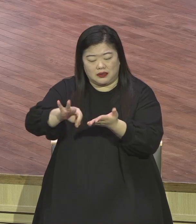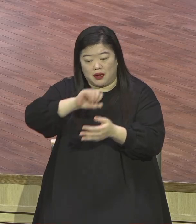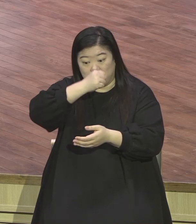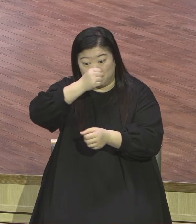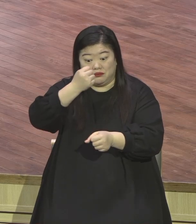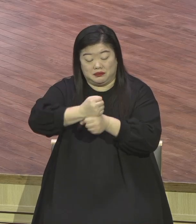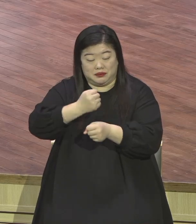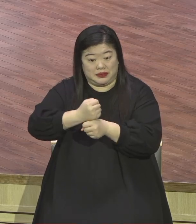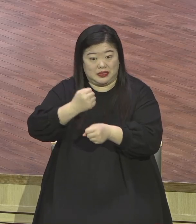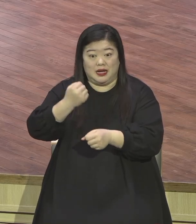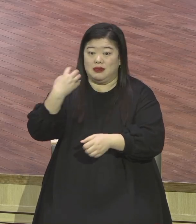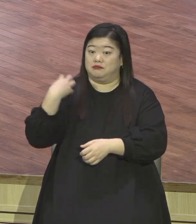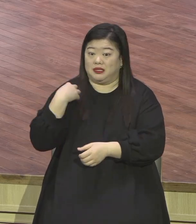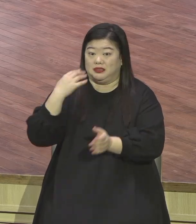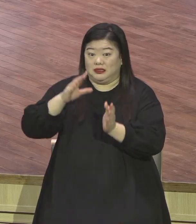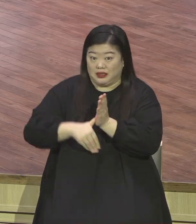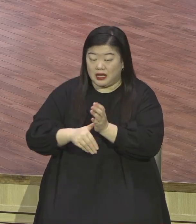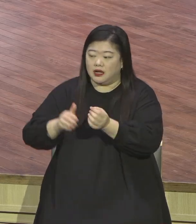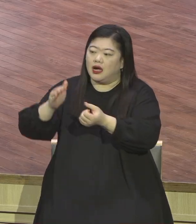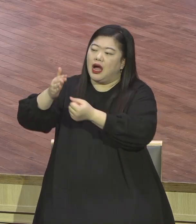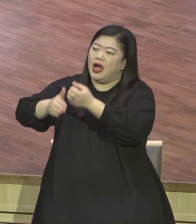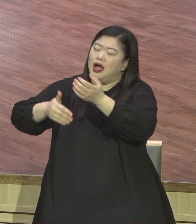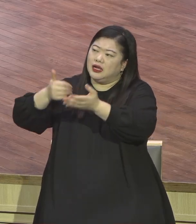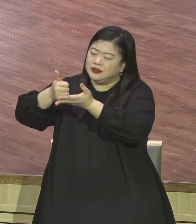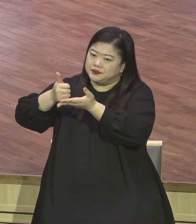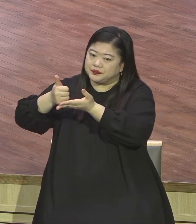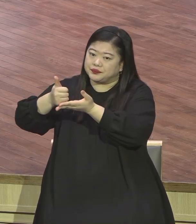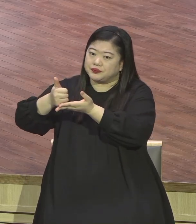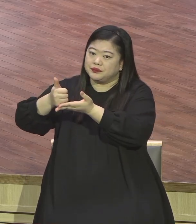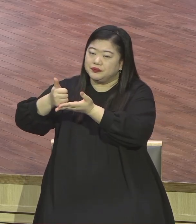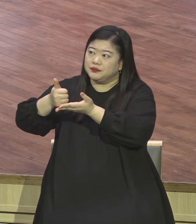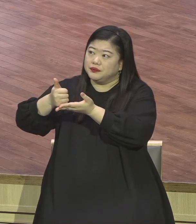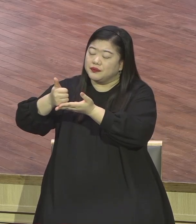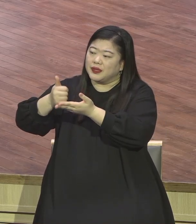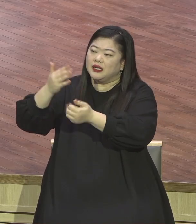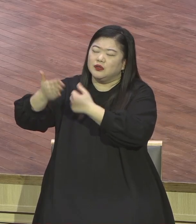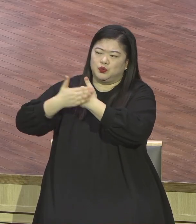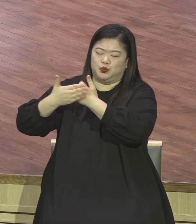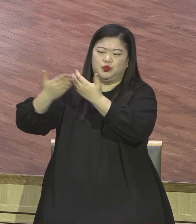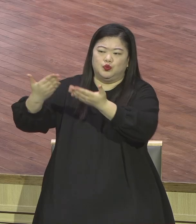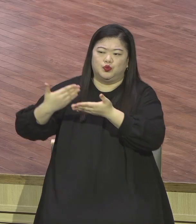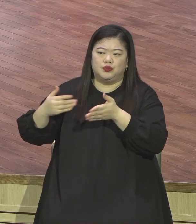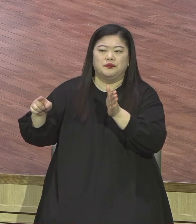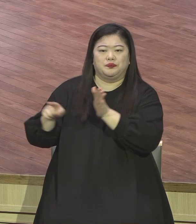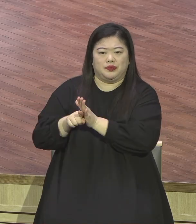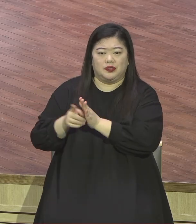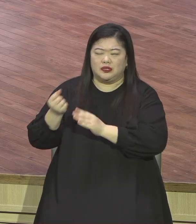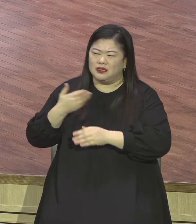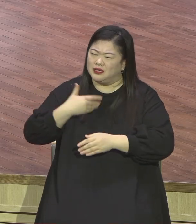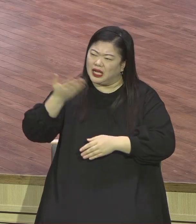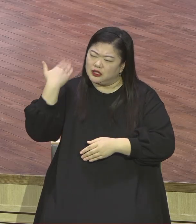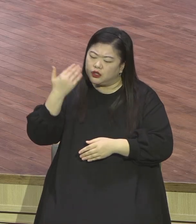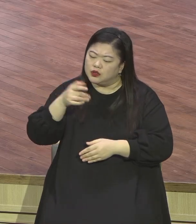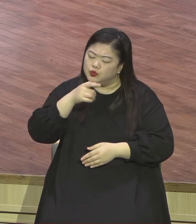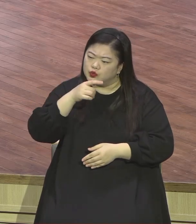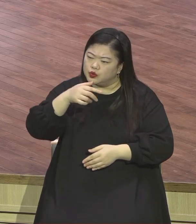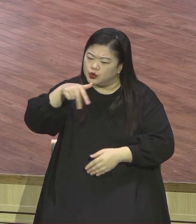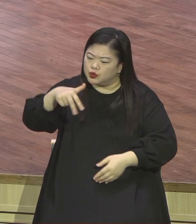그러면서 바울의 집이라고 수원에 있는 조동진 목사님 그 훈련소에 선교사들 금요일마다 불러가